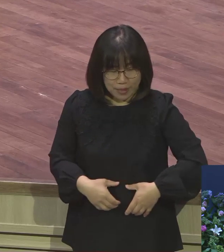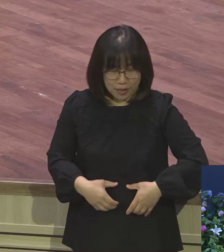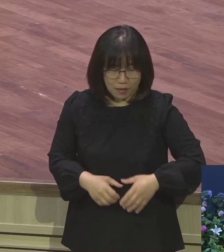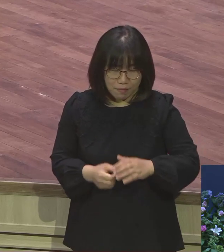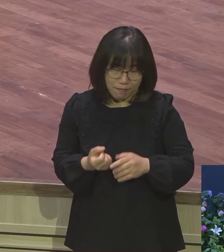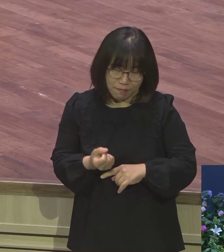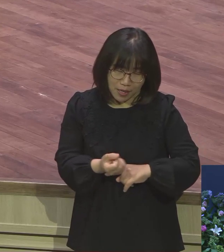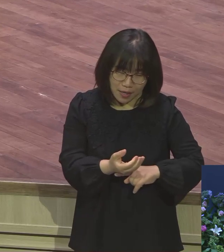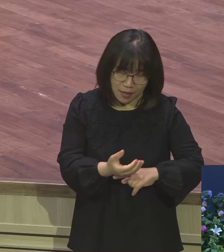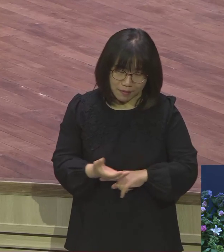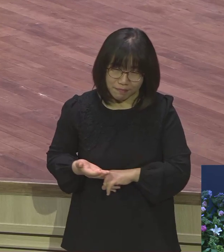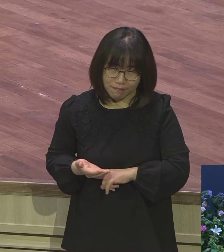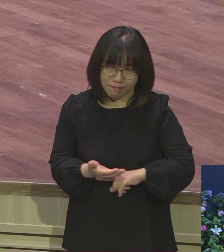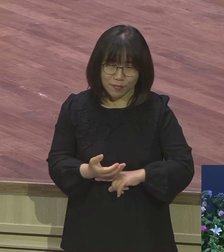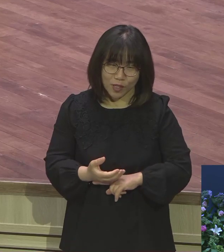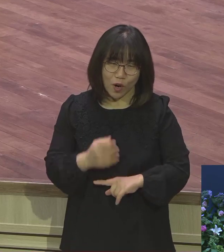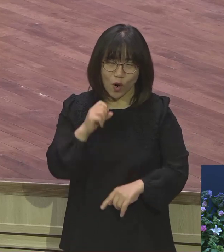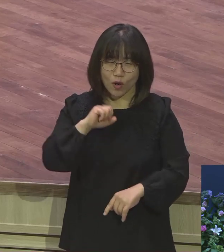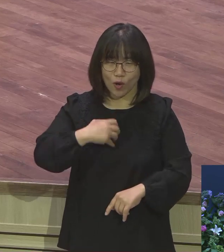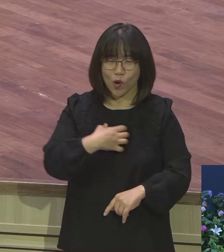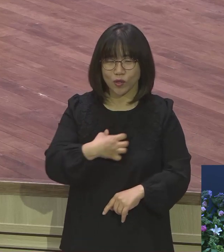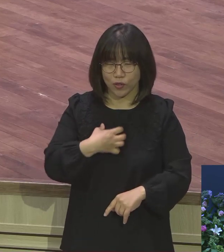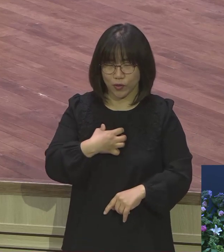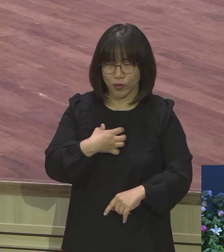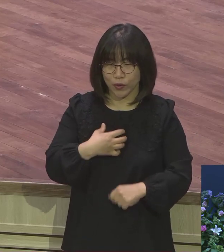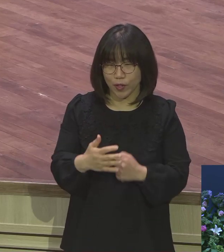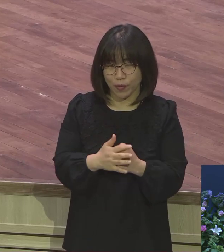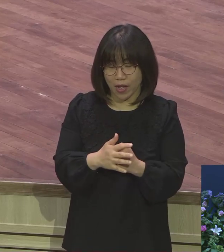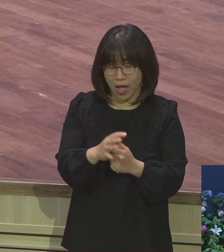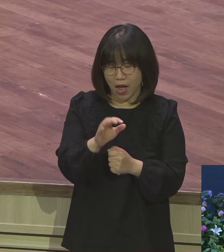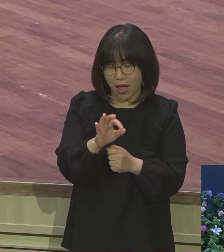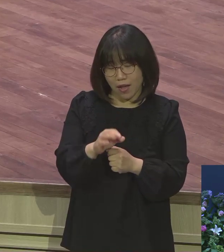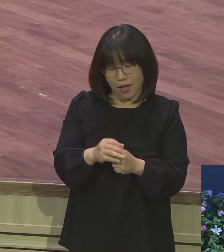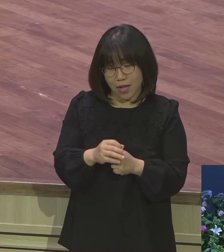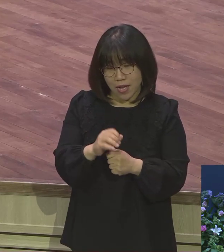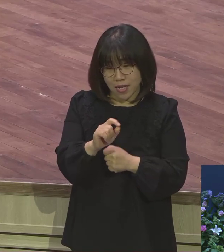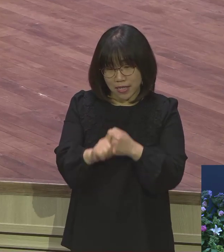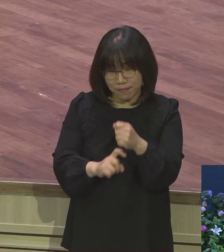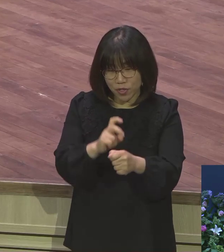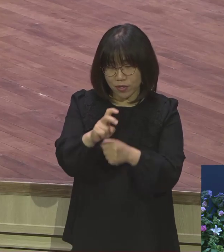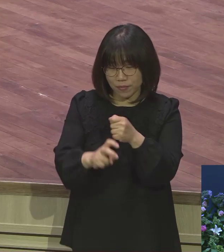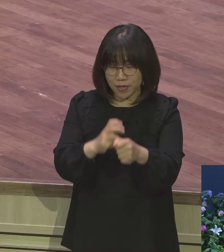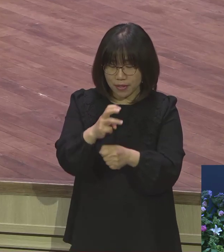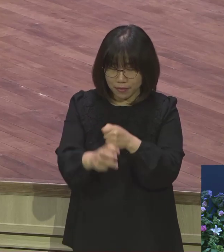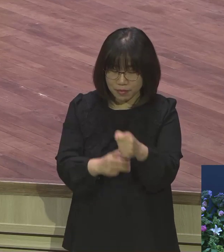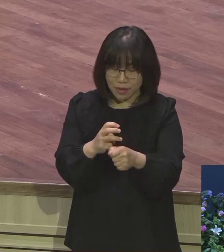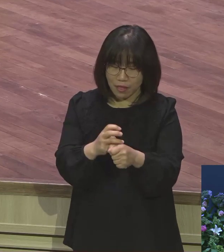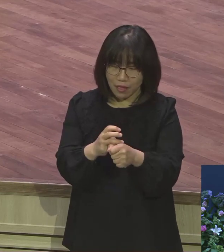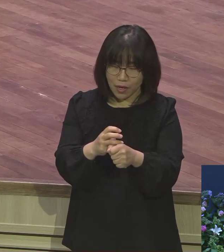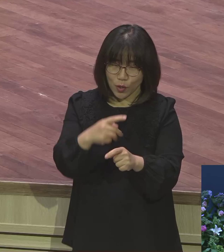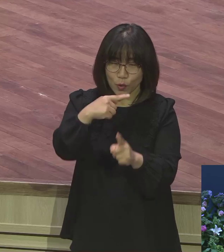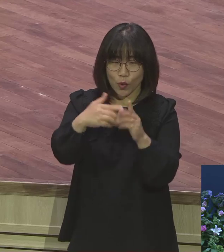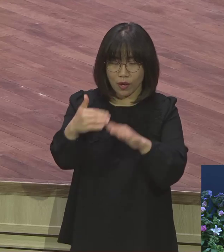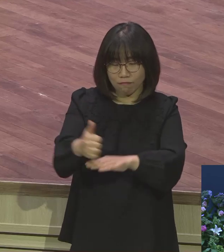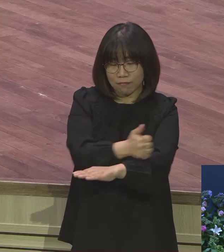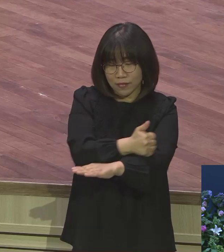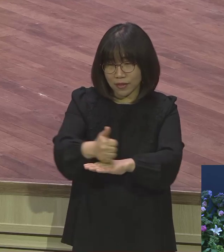놀랍게도 수십 년 교회당에도 단 한 분 더 강단 메시지 가지고 삶 속에 적용해 본 지 없는 분들이. 이걸